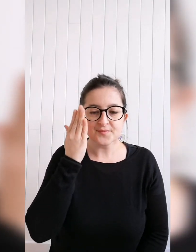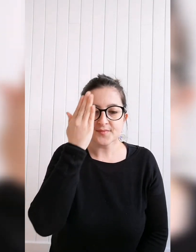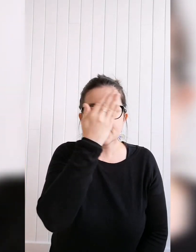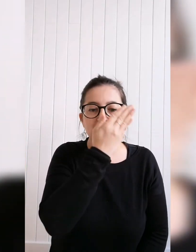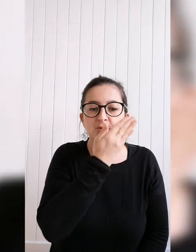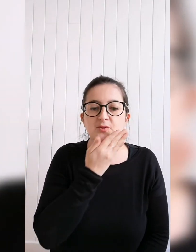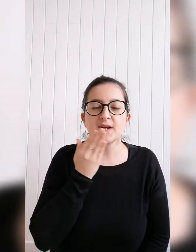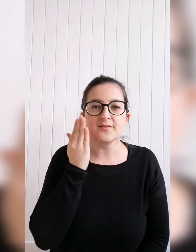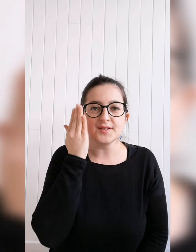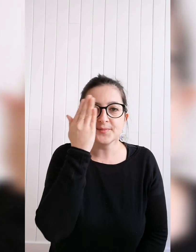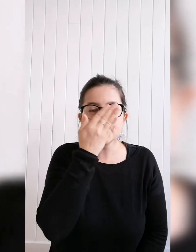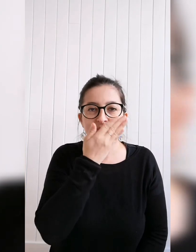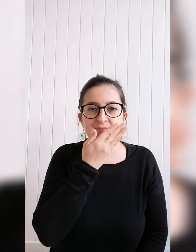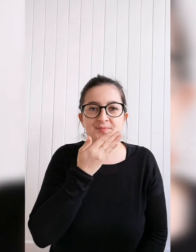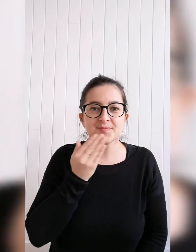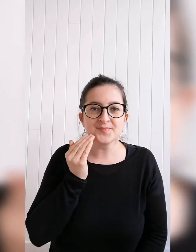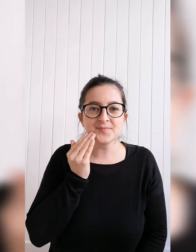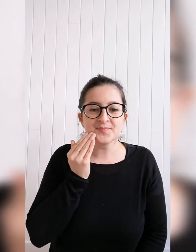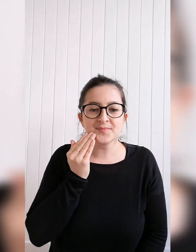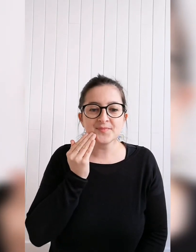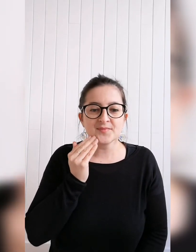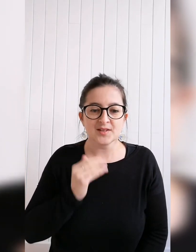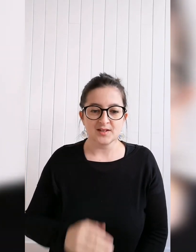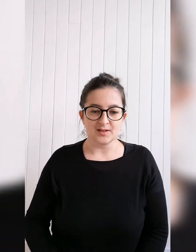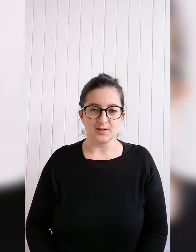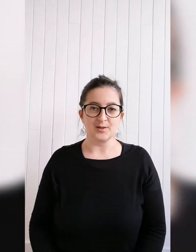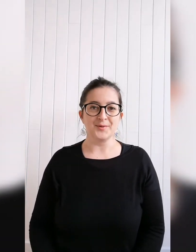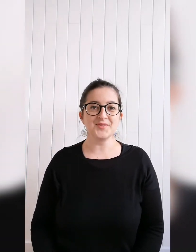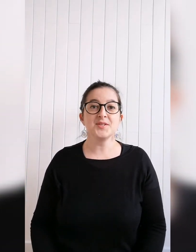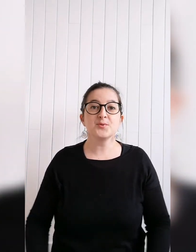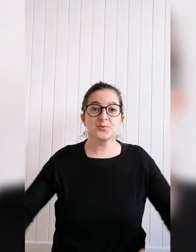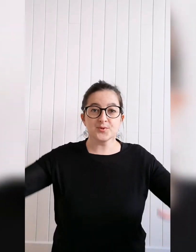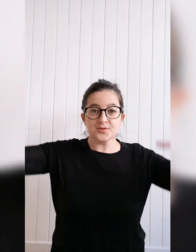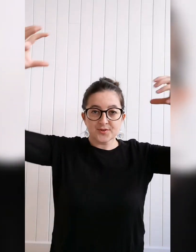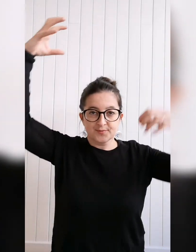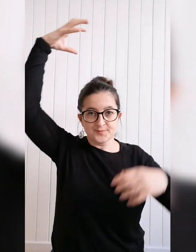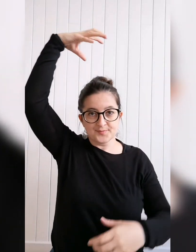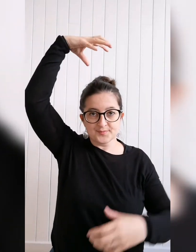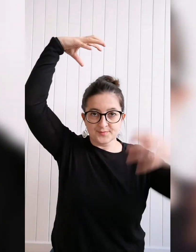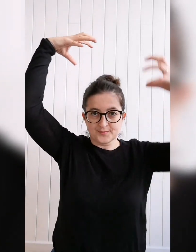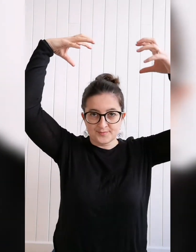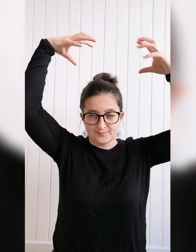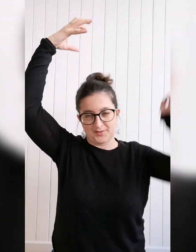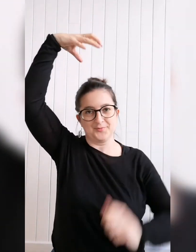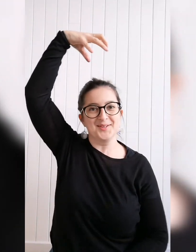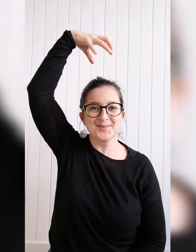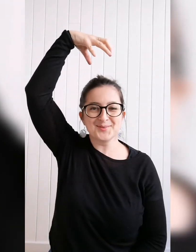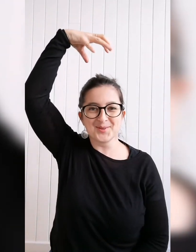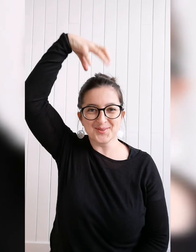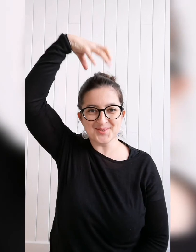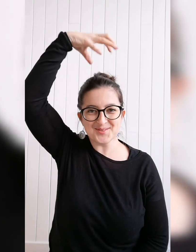Se laver. Le signe douche. Pardon. Douche.